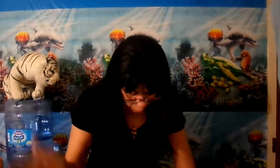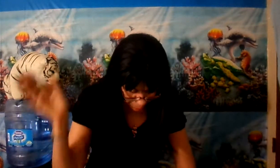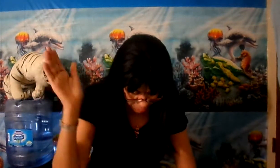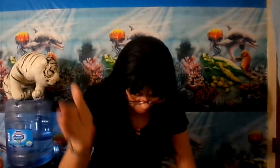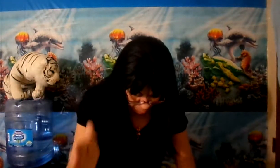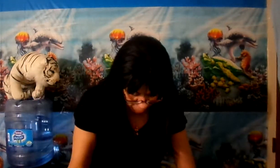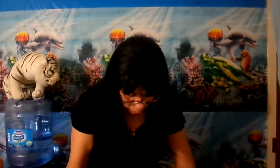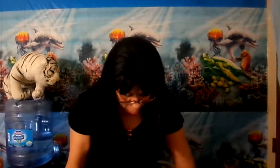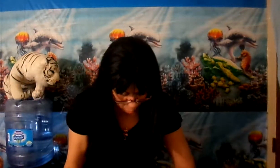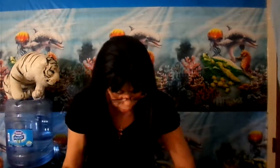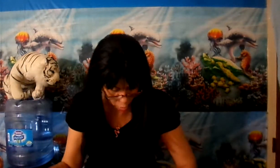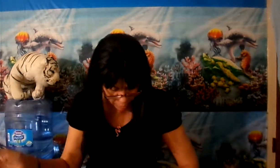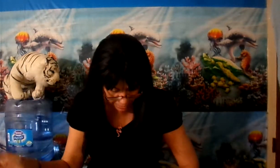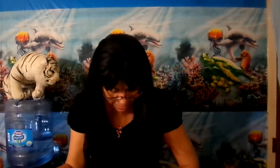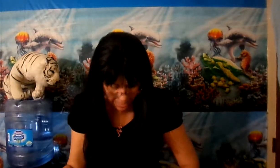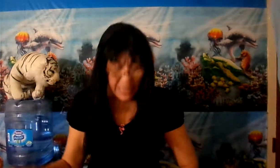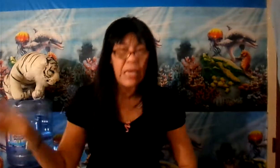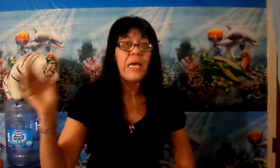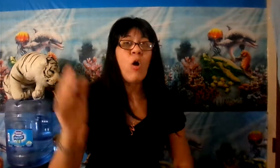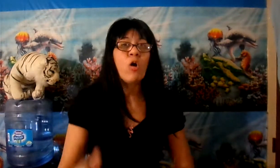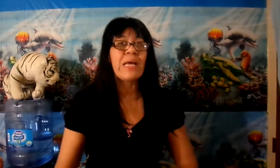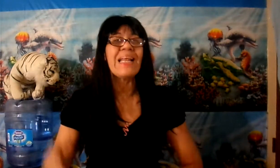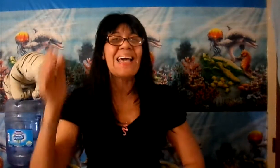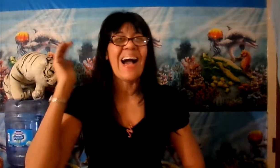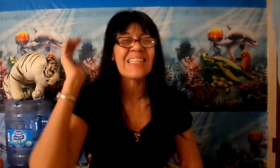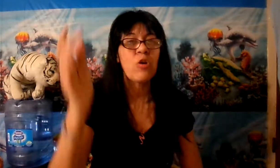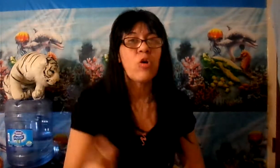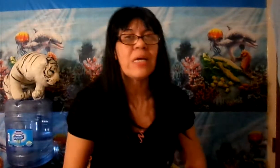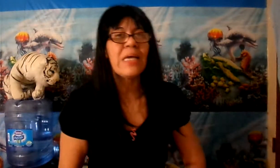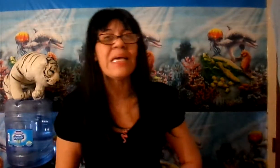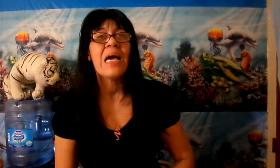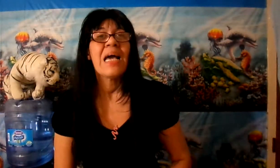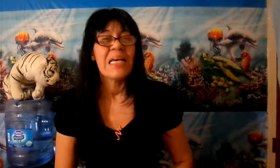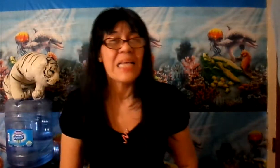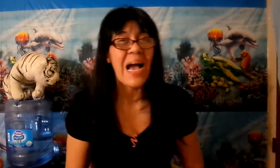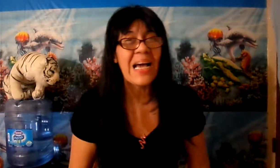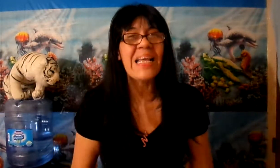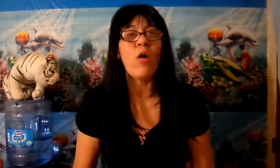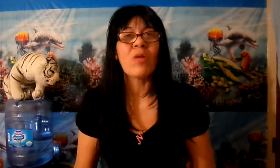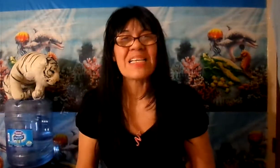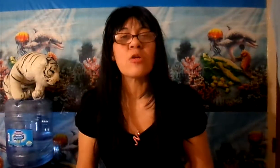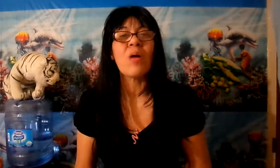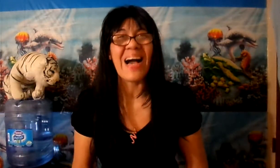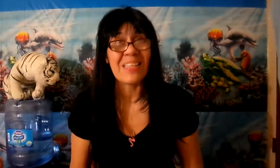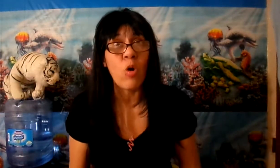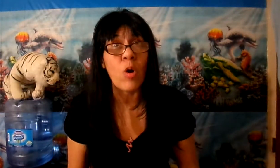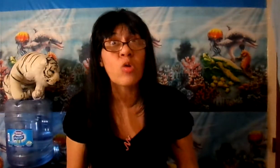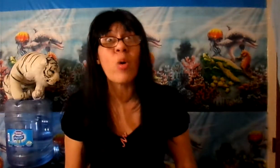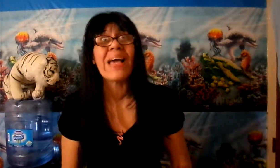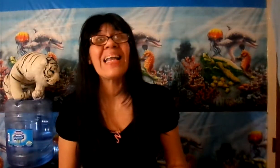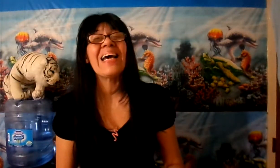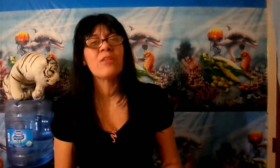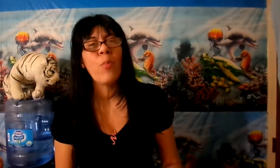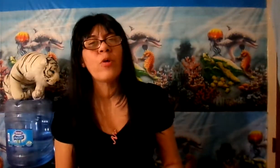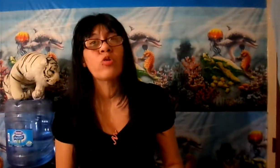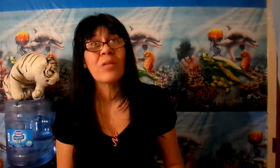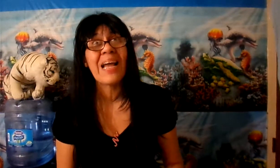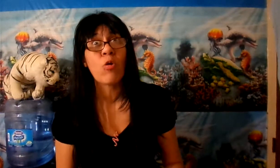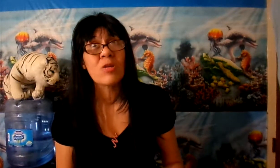oración profunda. Cuando ore, órele a Dios y hágale oración a Dios. Ruéguele a Dios por todas las cosas